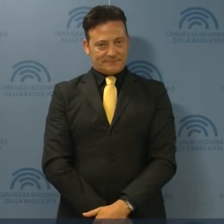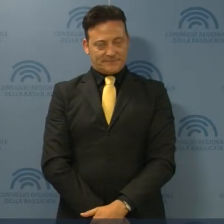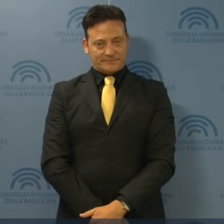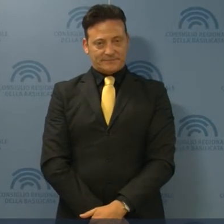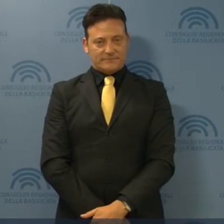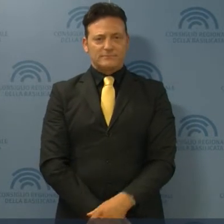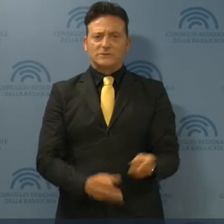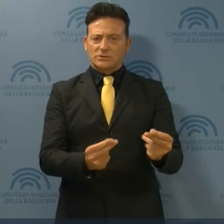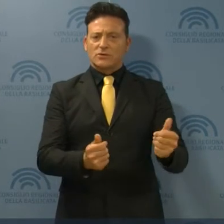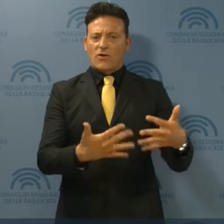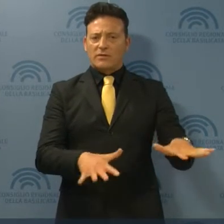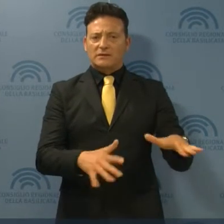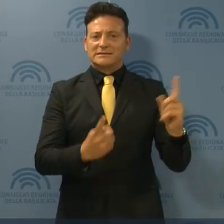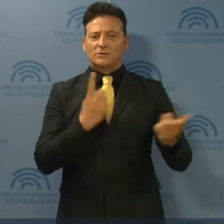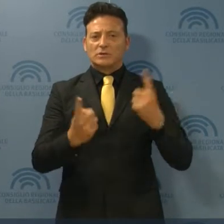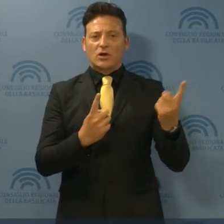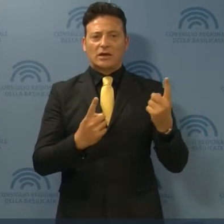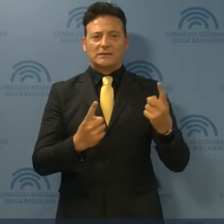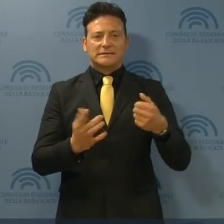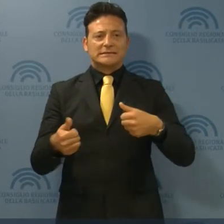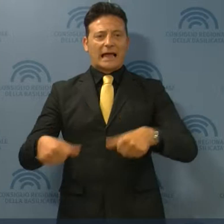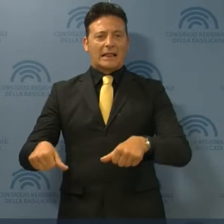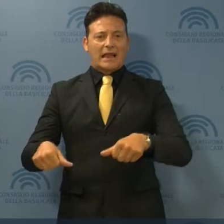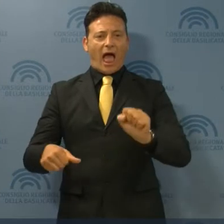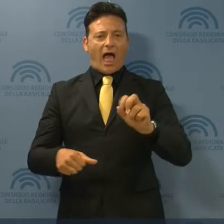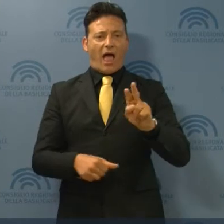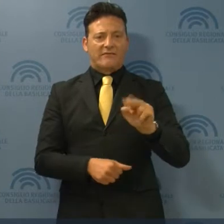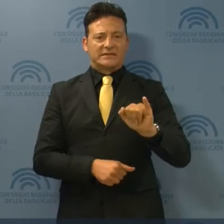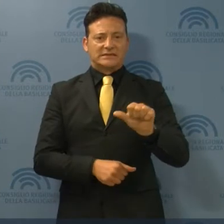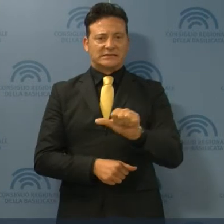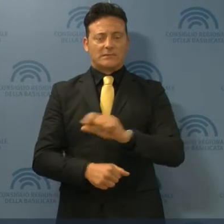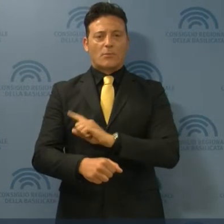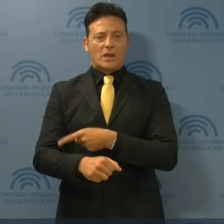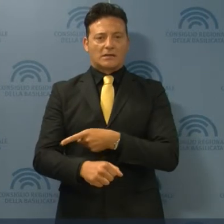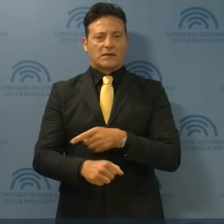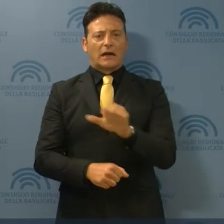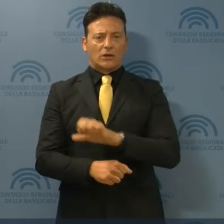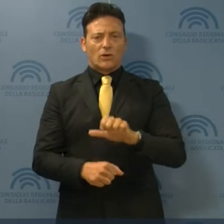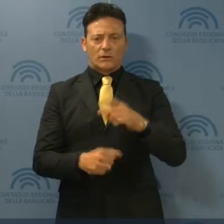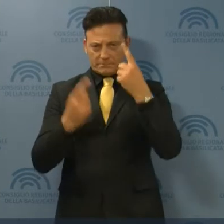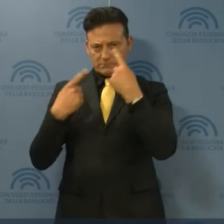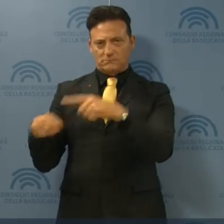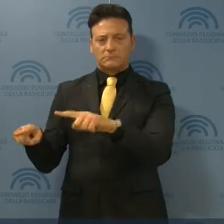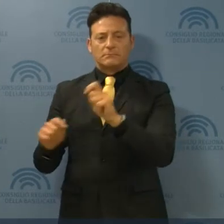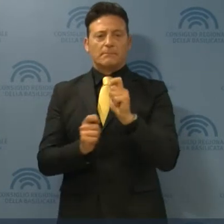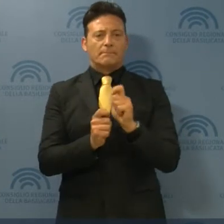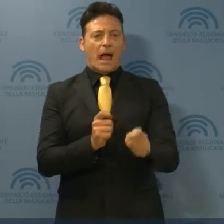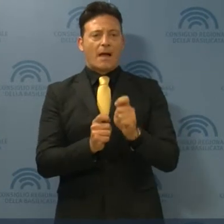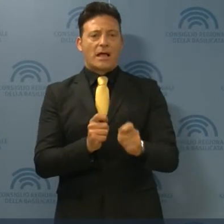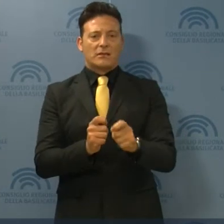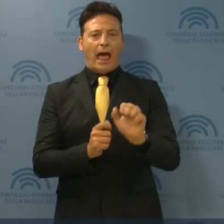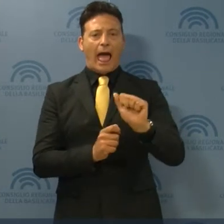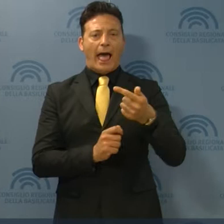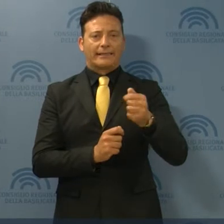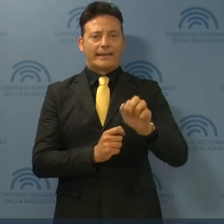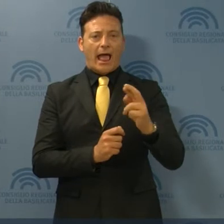Risolta la vicenda della sede Avis di Potenza. La Regione si farà carico del pagamento all